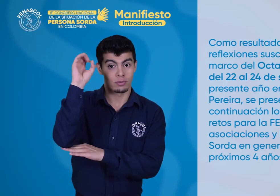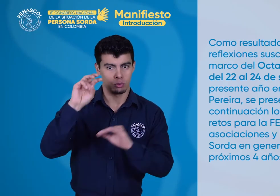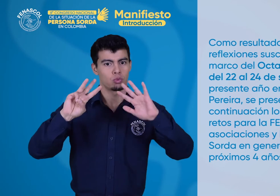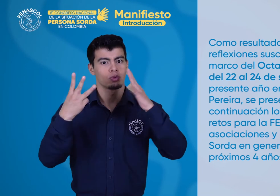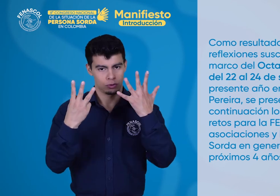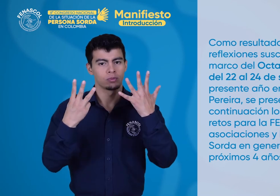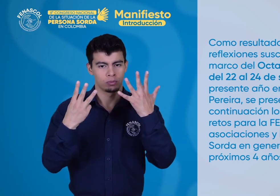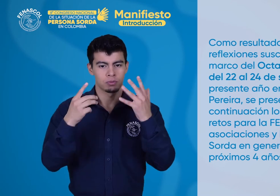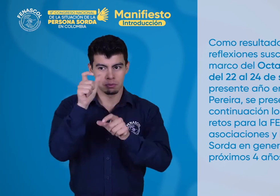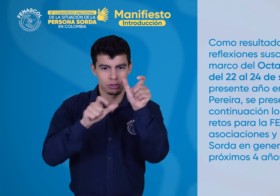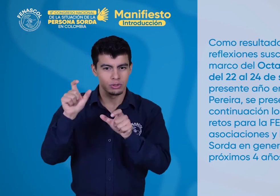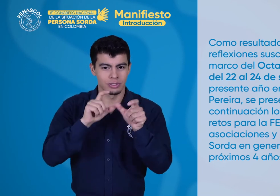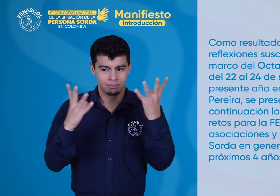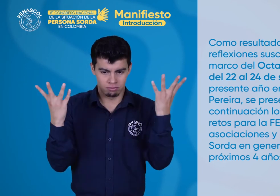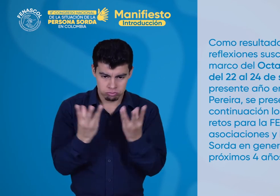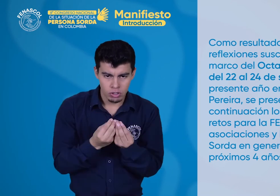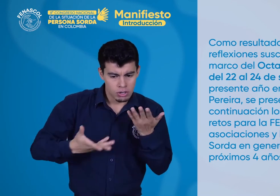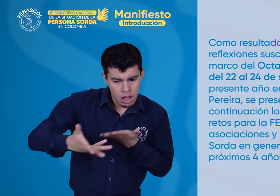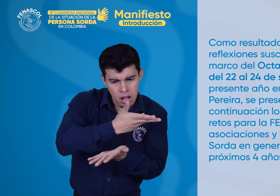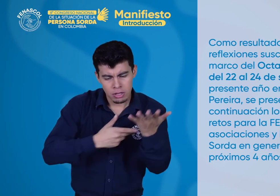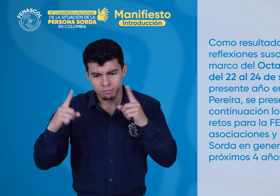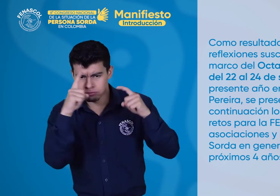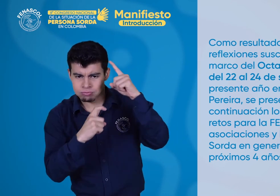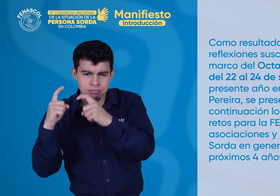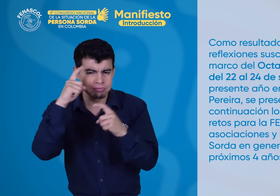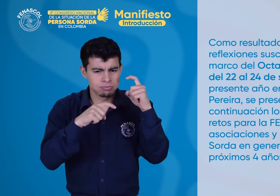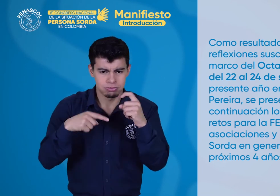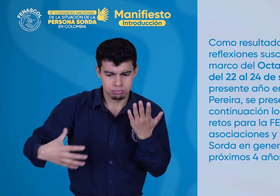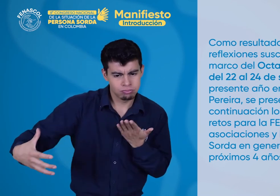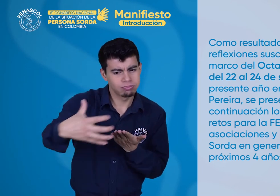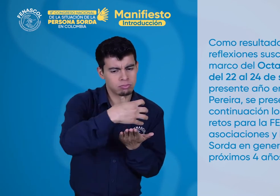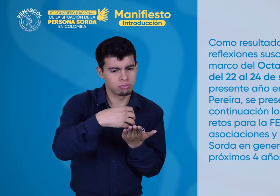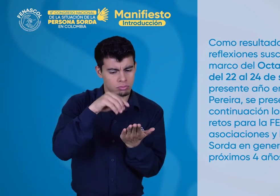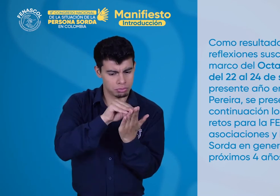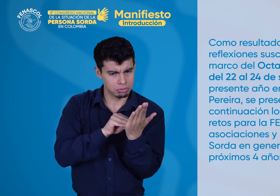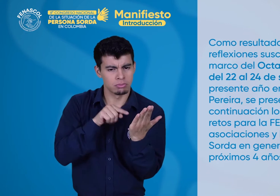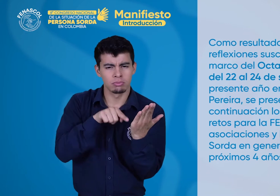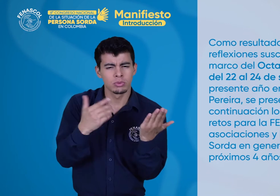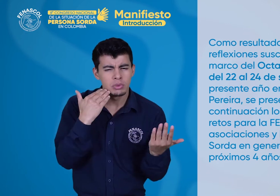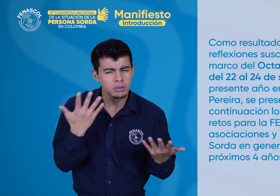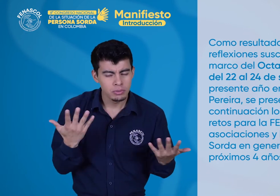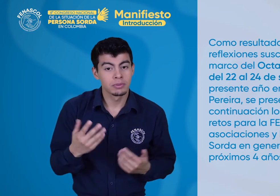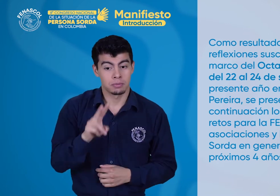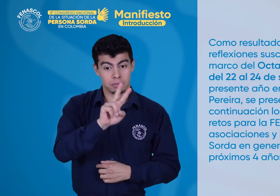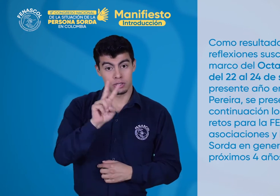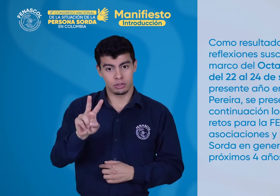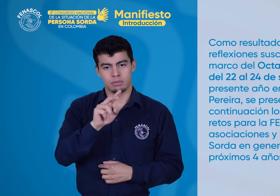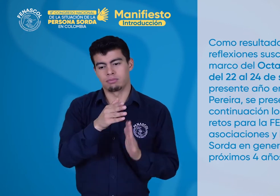Como resultado de las reflexiones suscitadas en el marco del 8º Congreso del 22 al 24 de